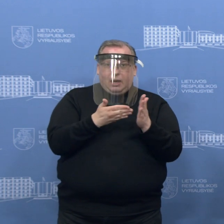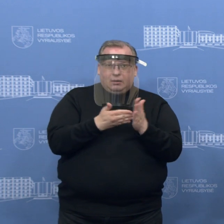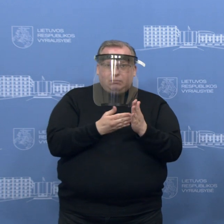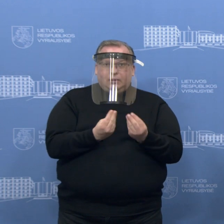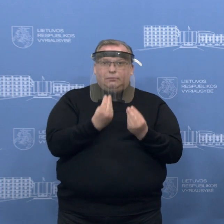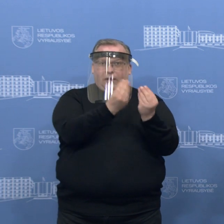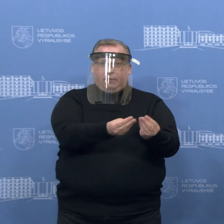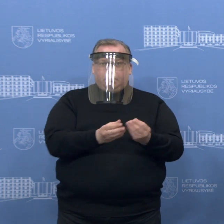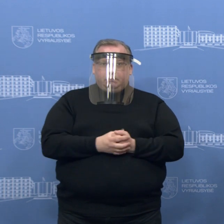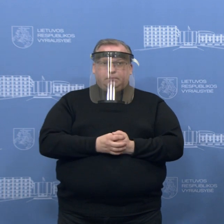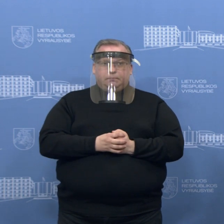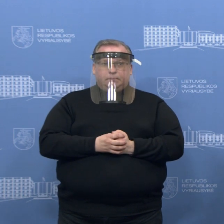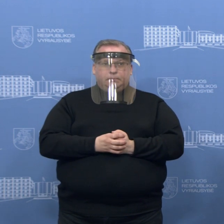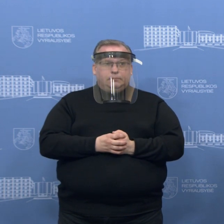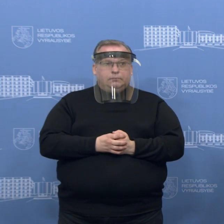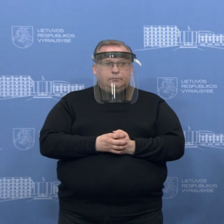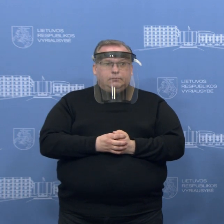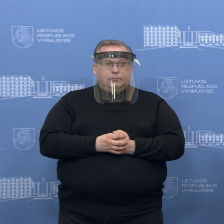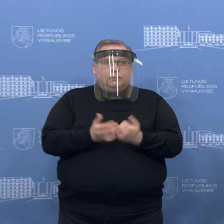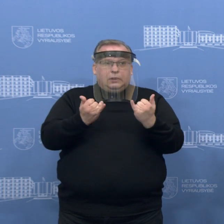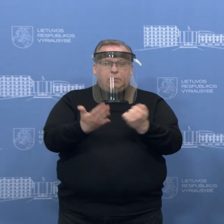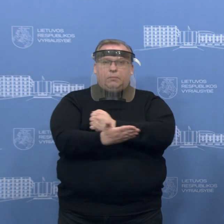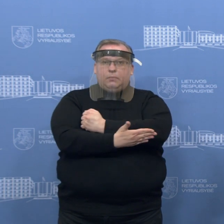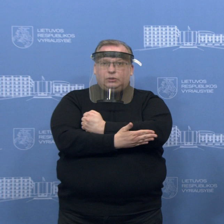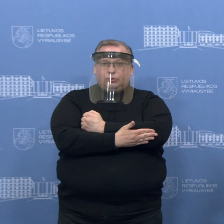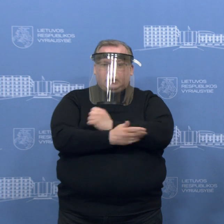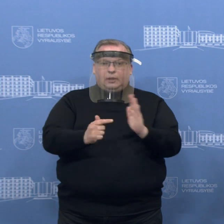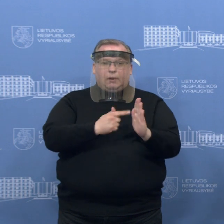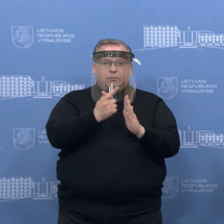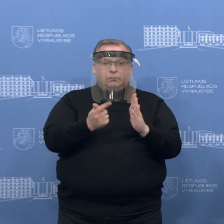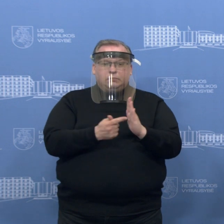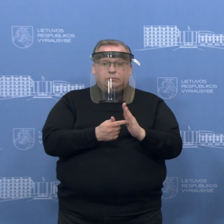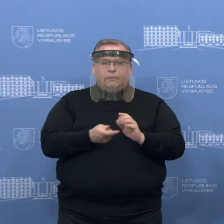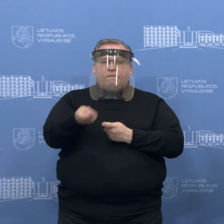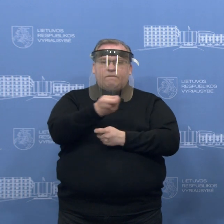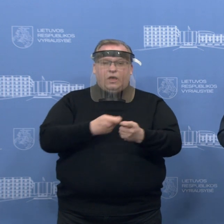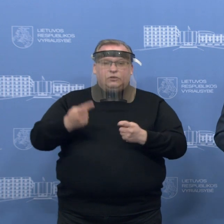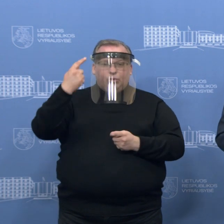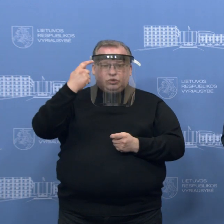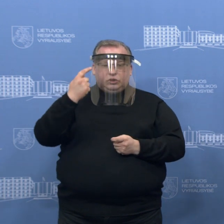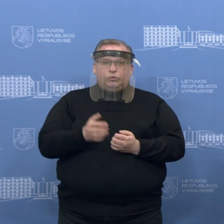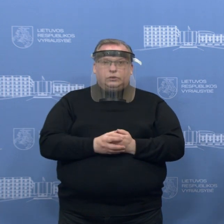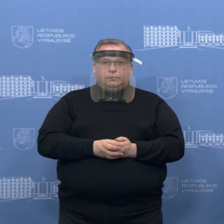parama suteikim. Taip, kolegos, dabar jau tikrai du paskutinį ir Stasis Gudavičius verslo žinės, prašau.